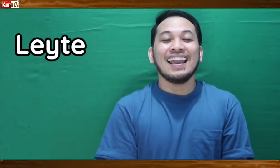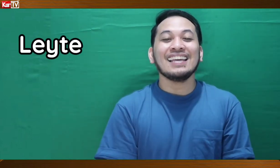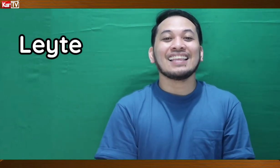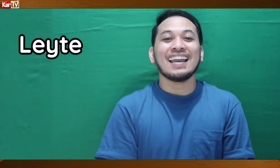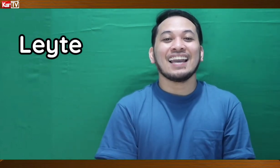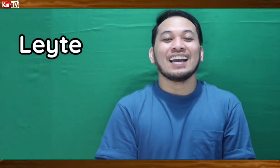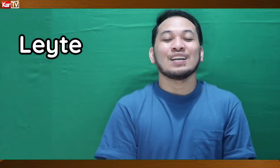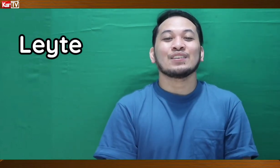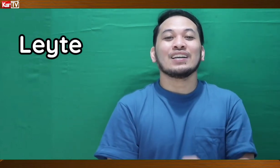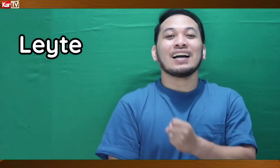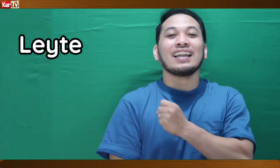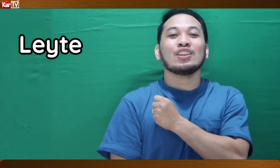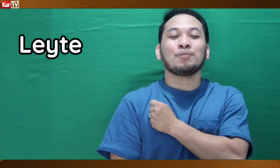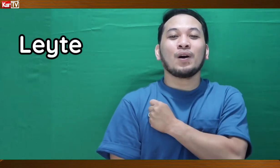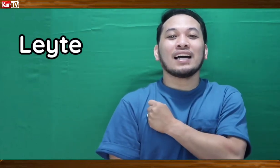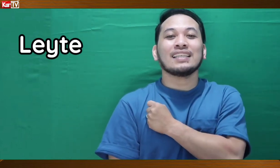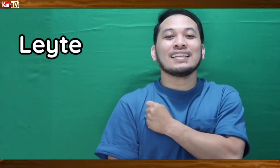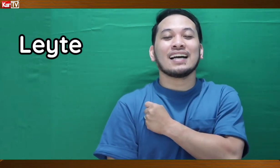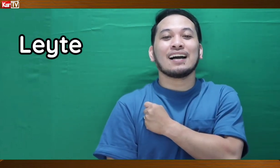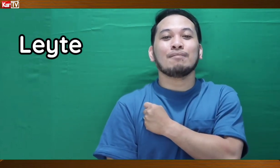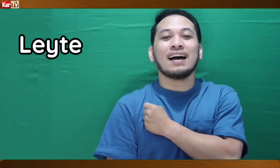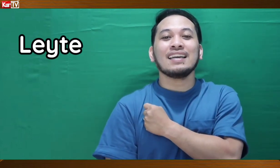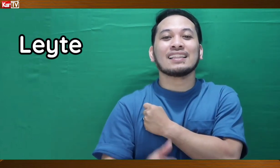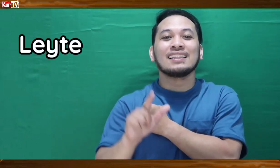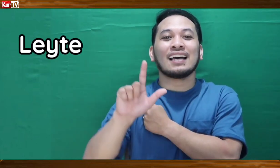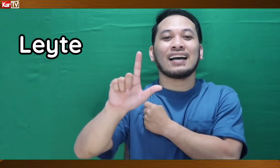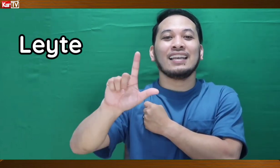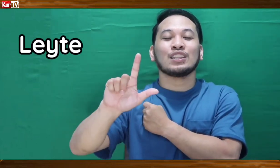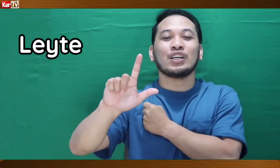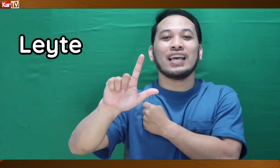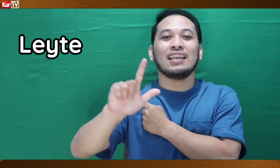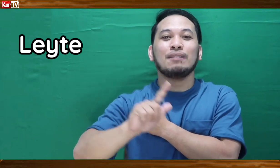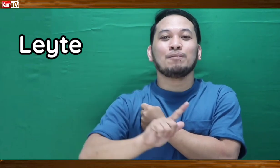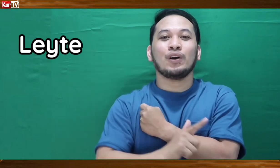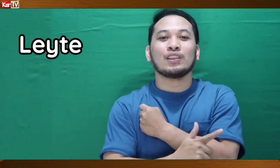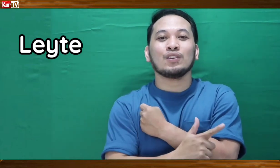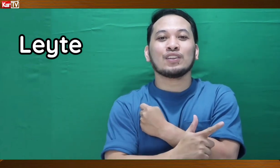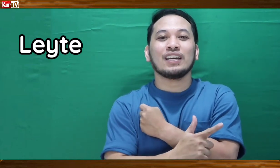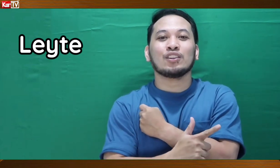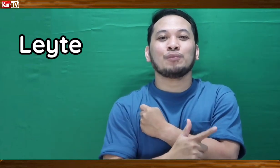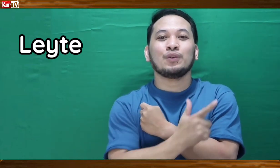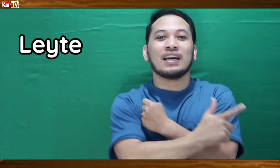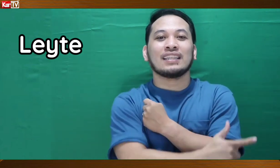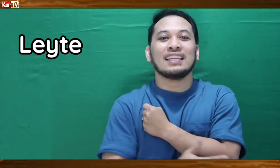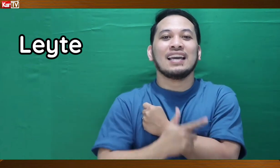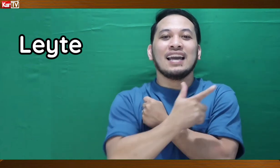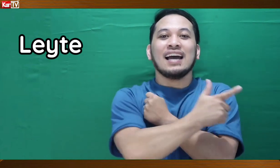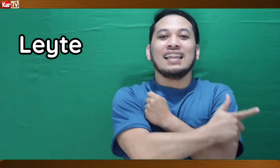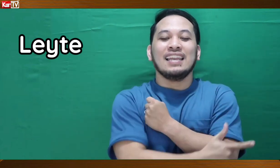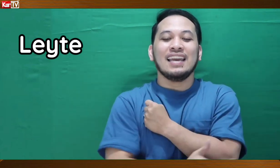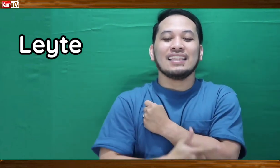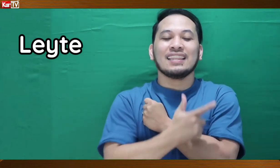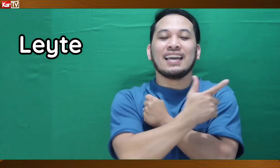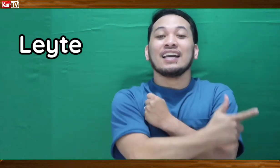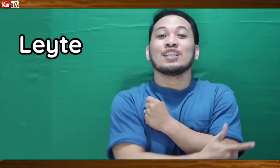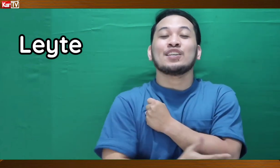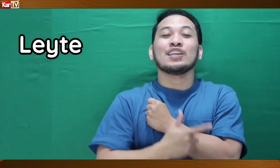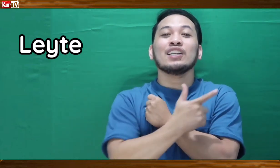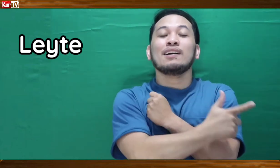Leyte. So, naka-ganito po ang ating isang kamay. At naka-letter L naman po ito. So, ikanto po natin. Leyte. Circular